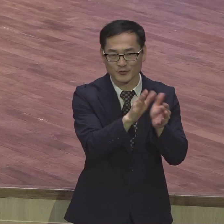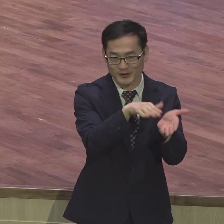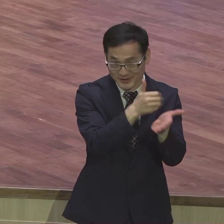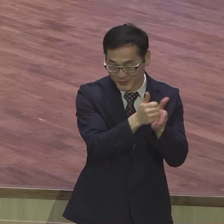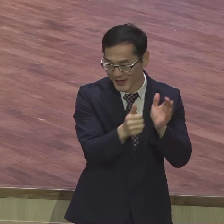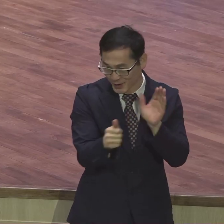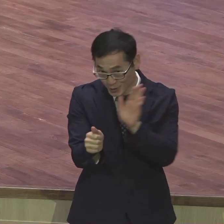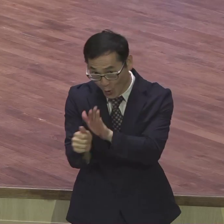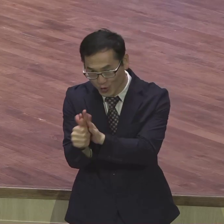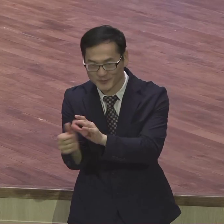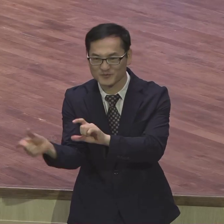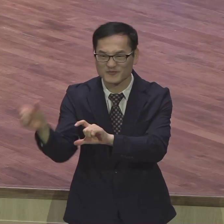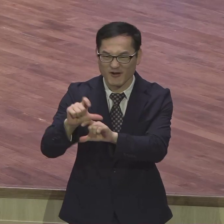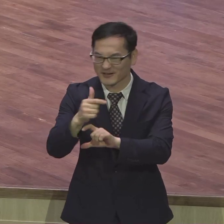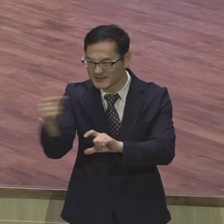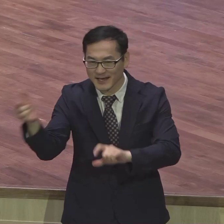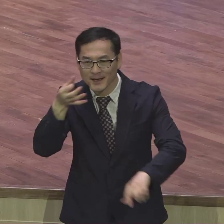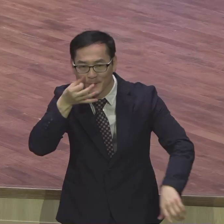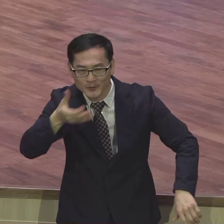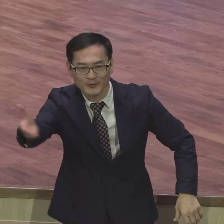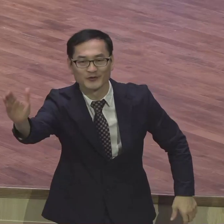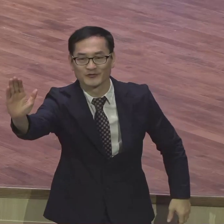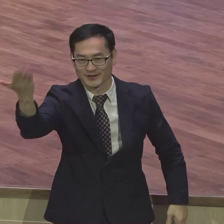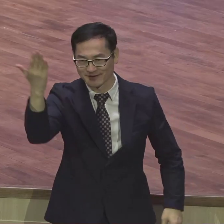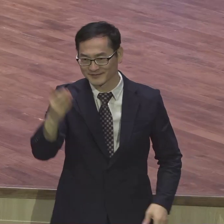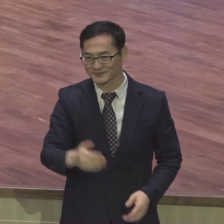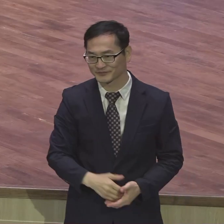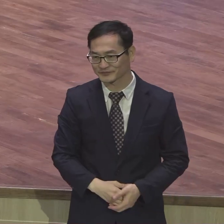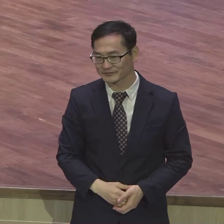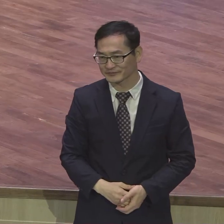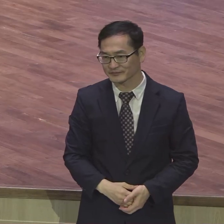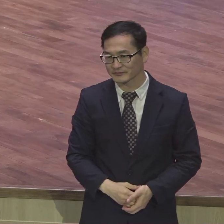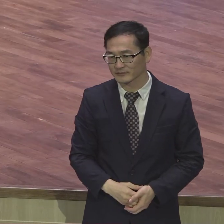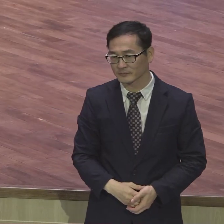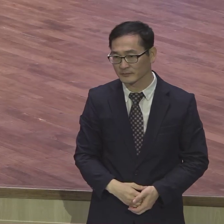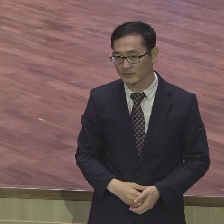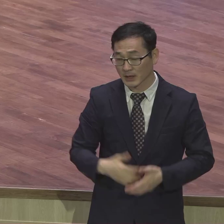나타납니다 아멘 연약할수록